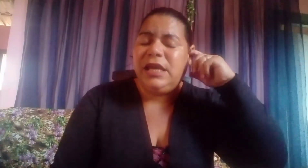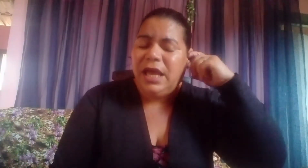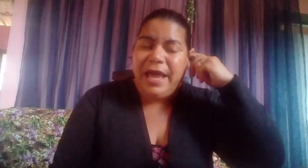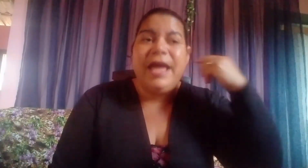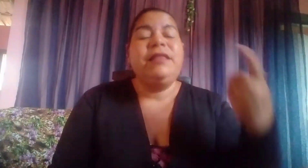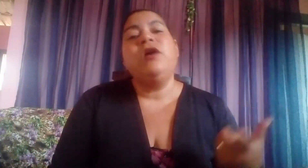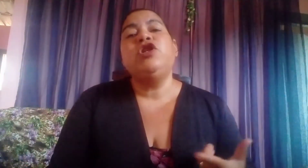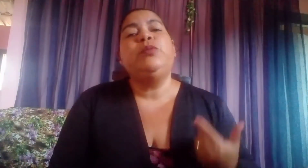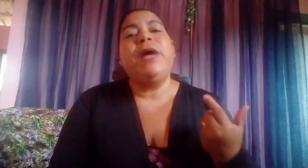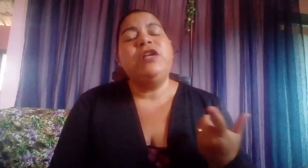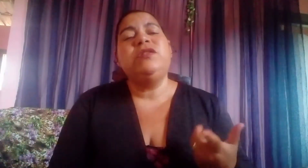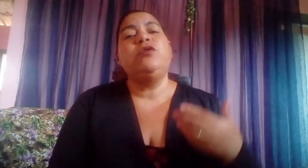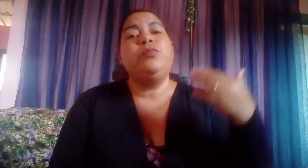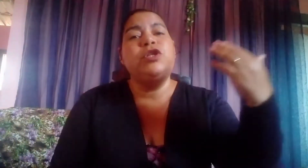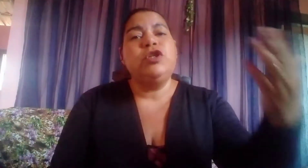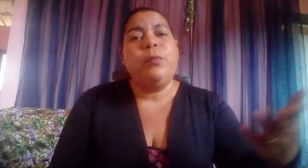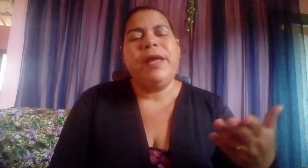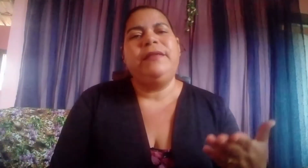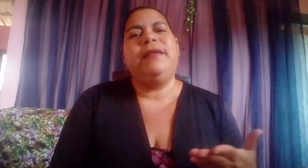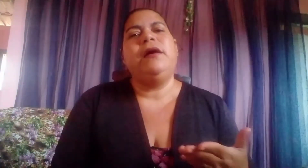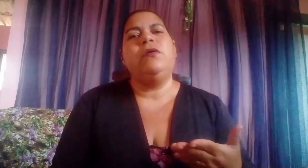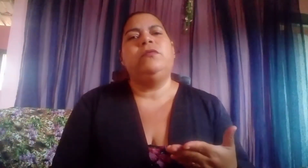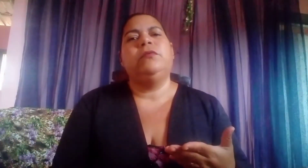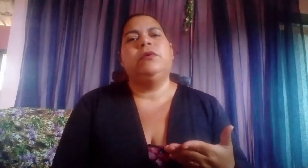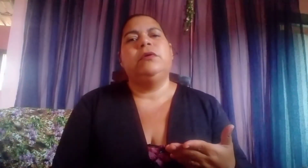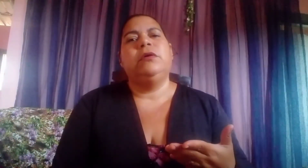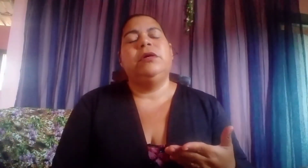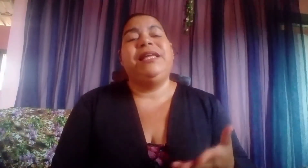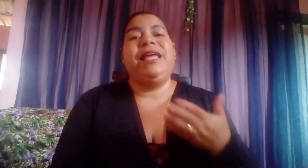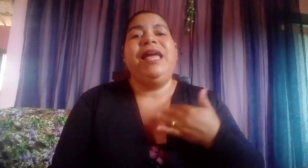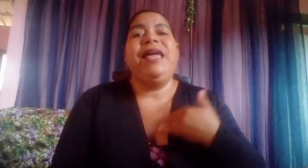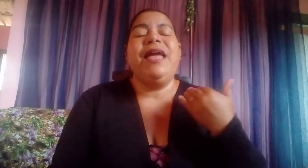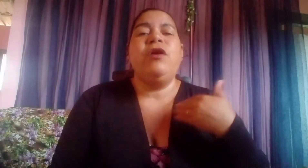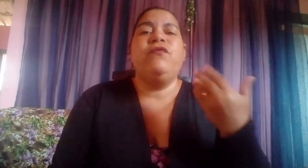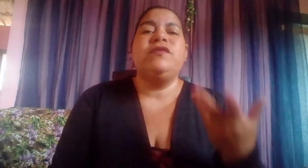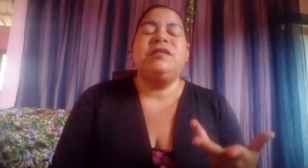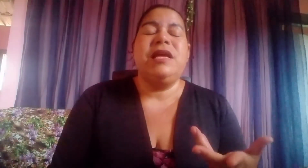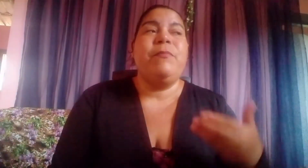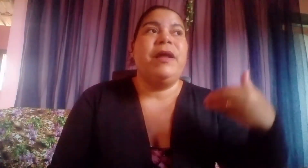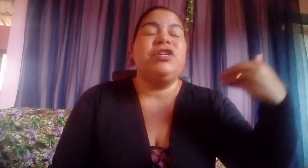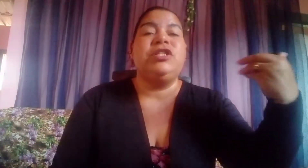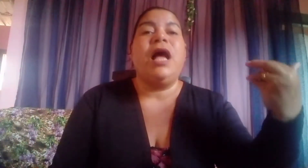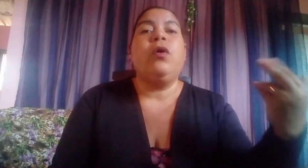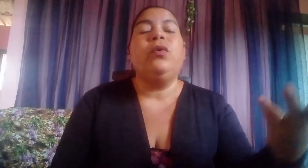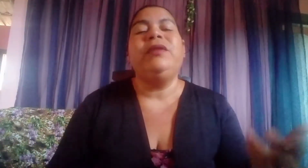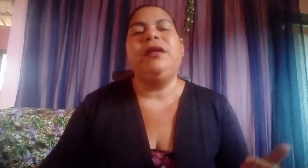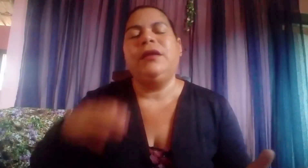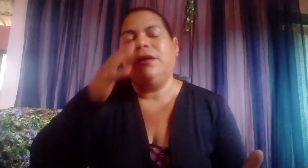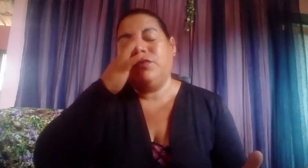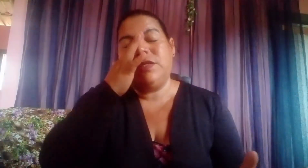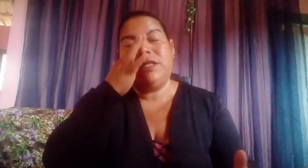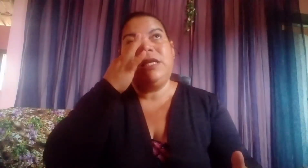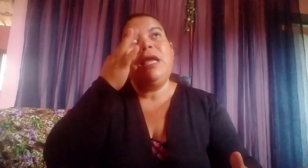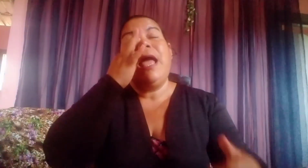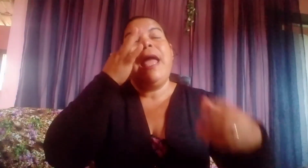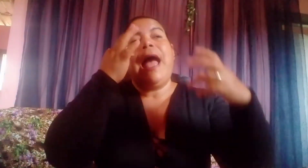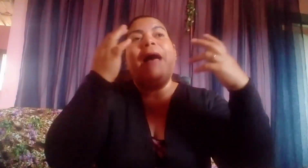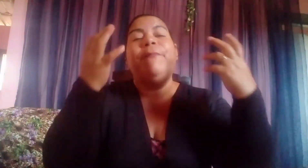rendeu aos pés do Senhor. Pediu perdão. Quem é eu e você para estar condenando? Se a